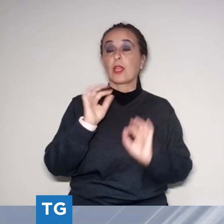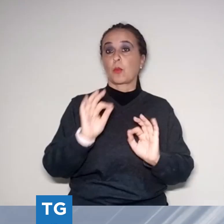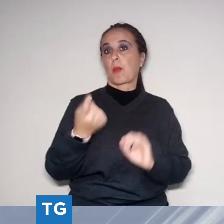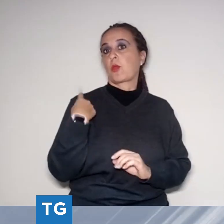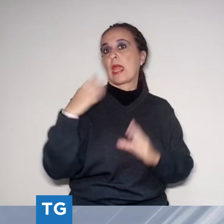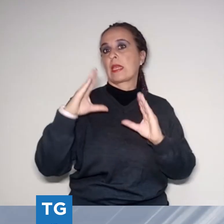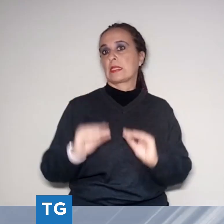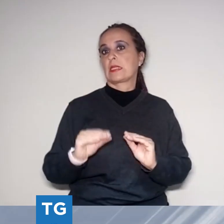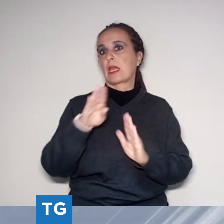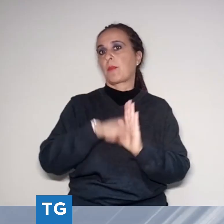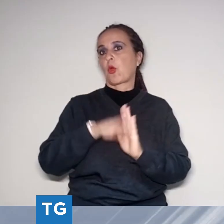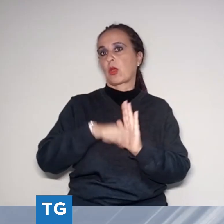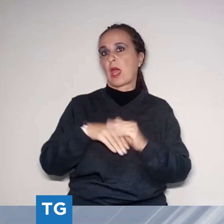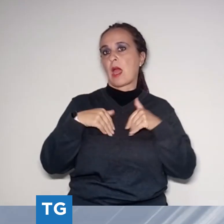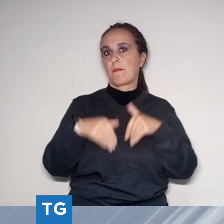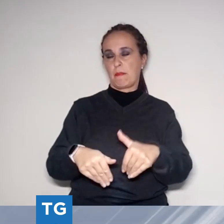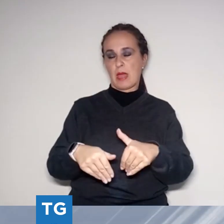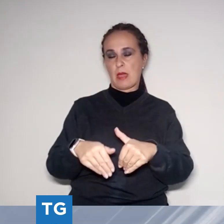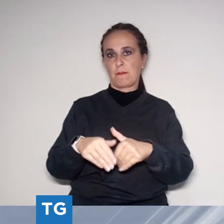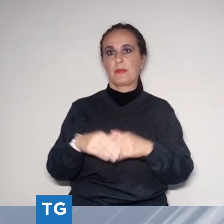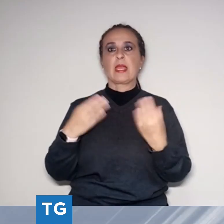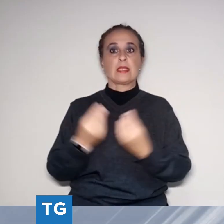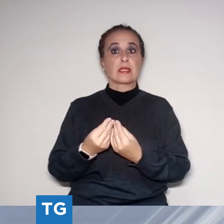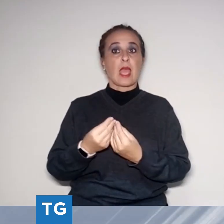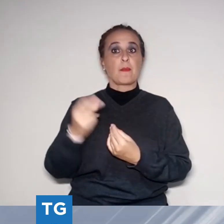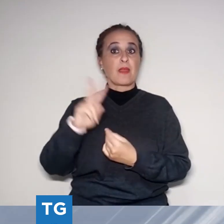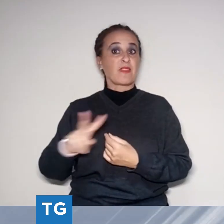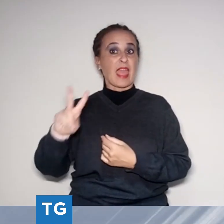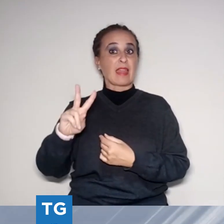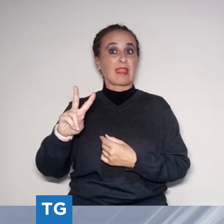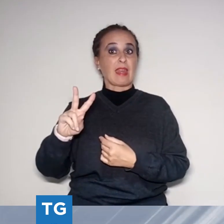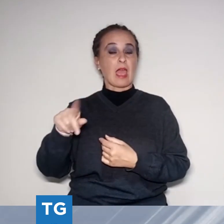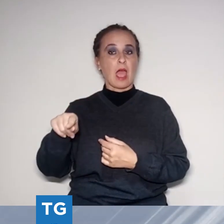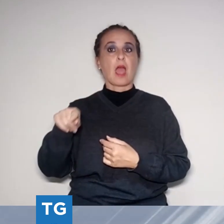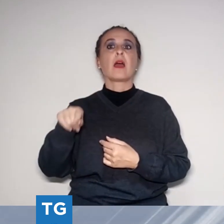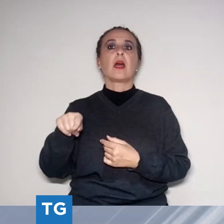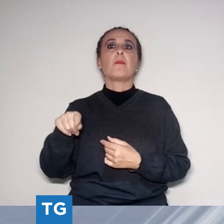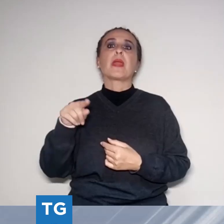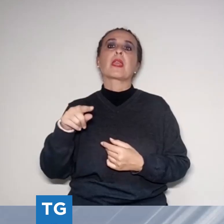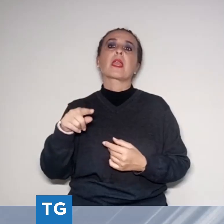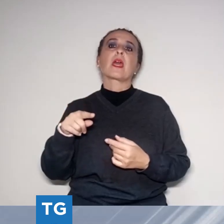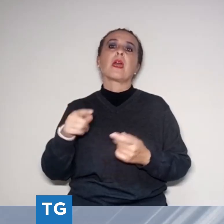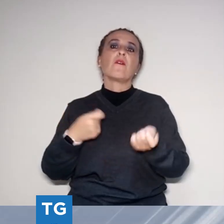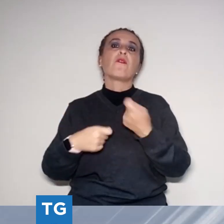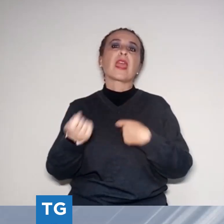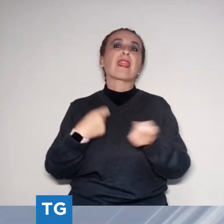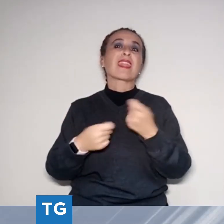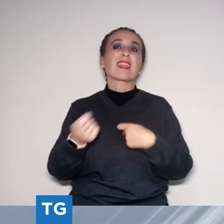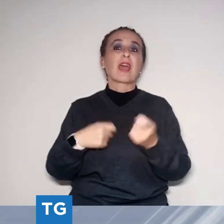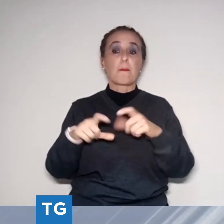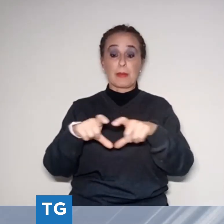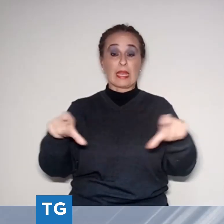manifestazione Emanuele Vietina, nel commentare l'andamento della prevendita online, in flessione rispetto allo scorso anno,